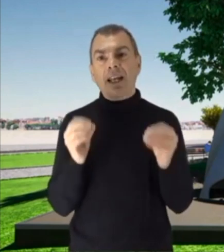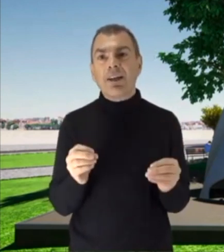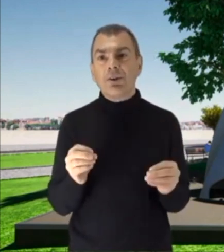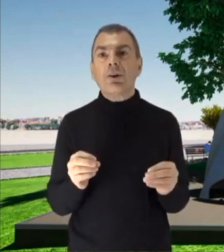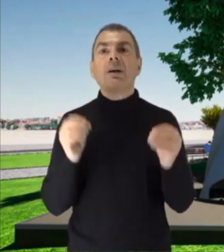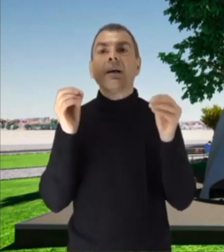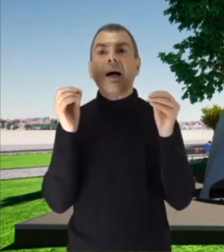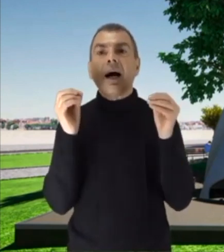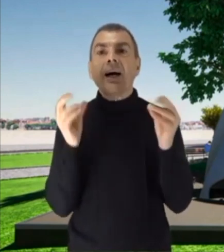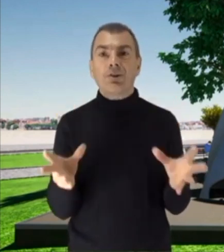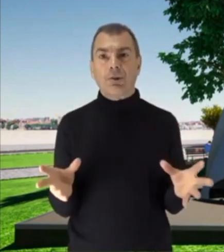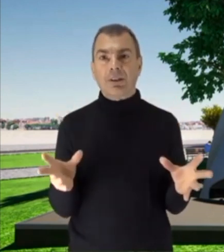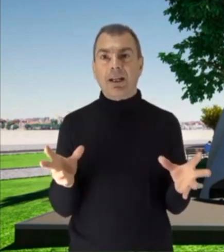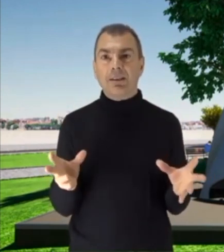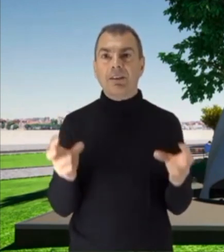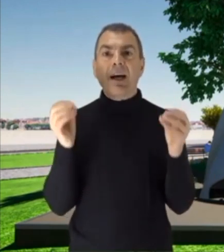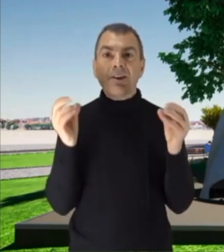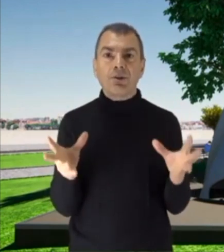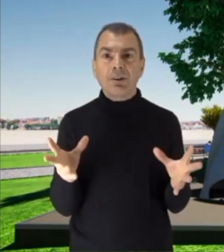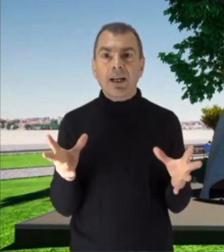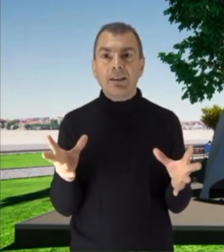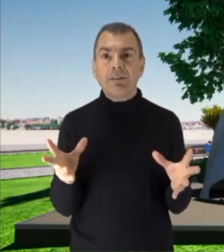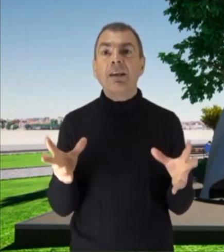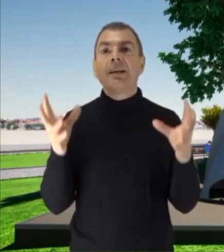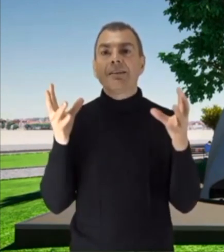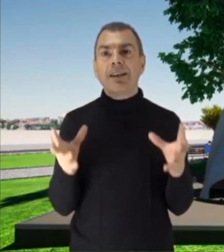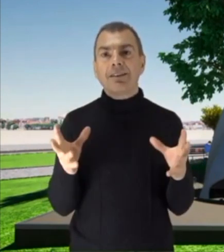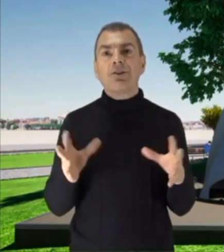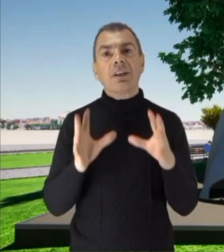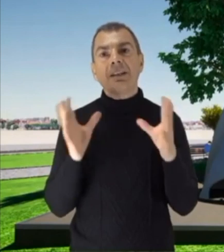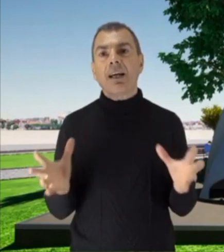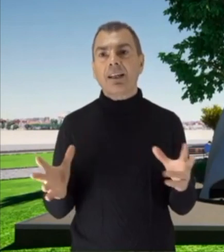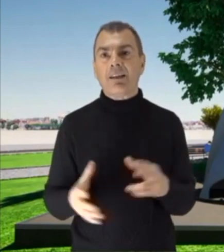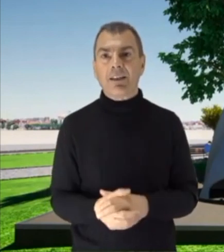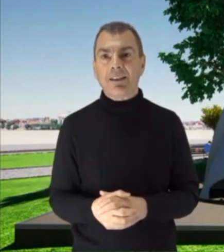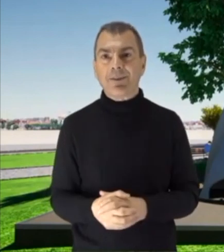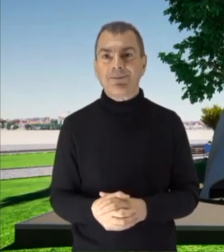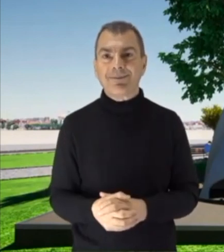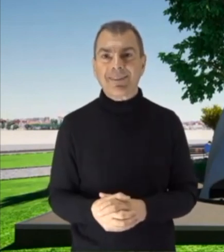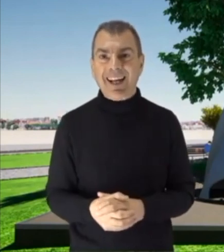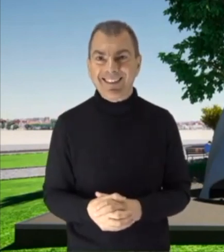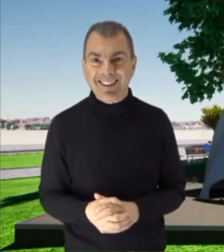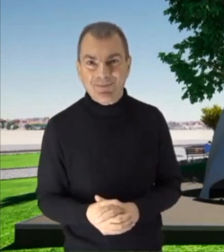diranno ascoltatevi, ascoltatevi nella sincerità e nella verità. Grazie.